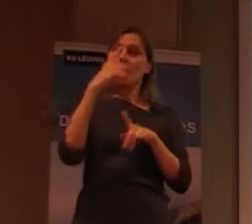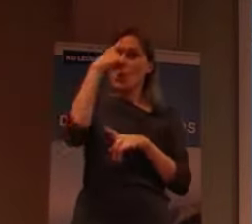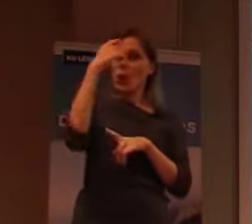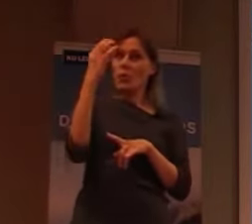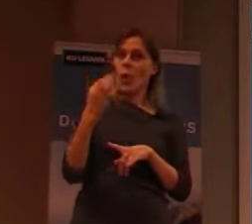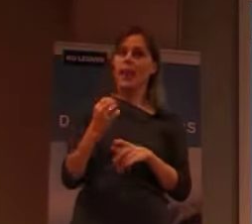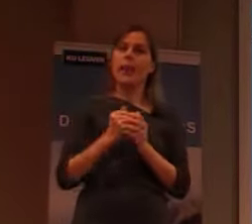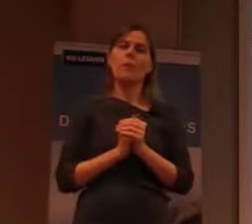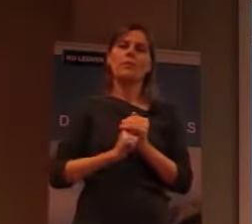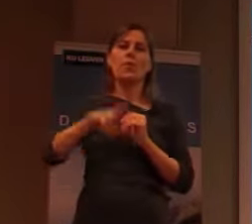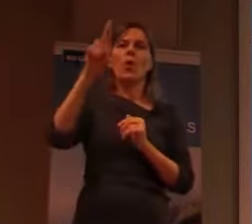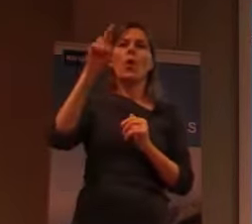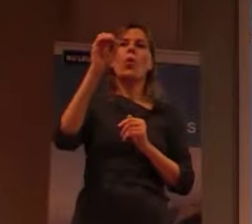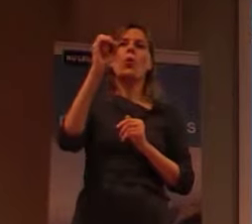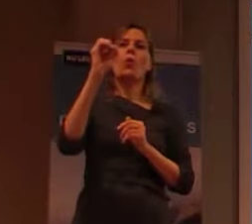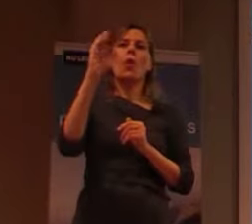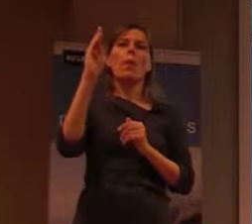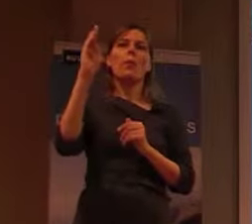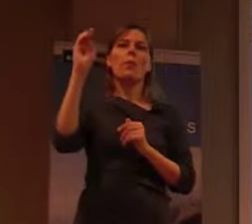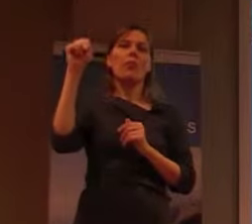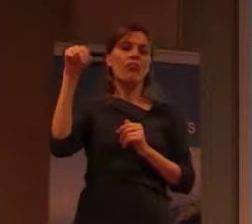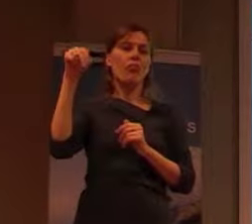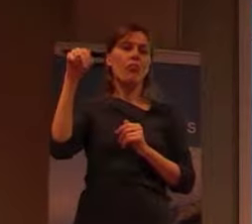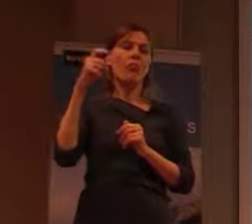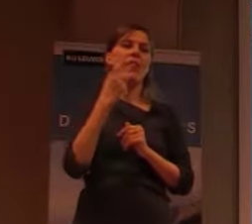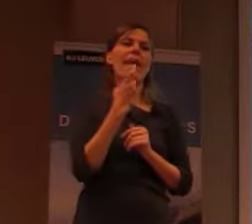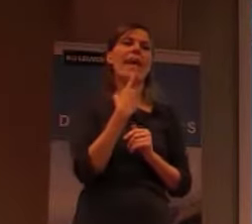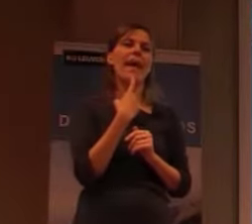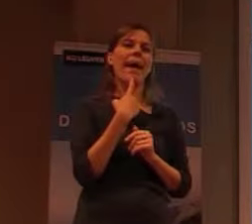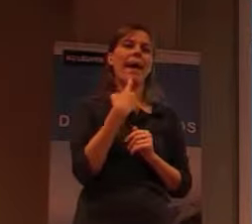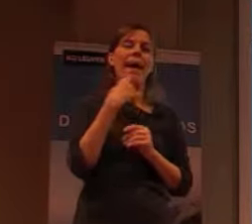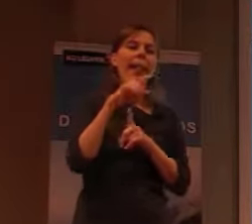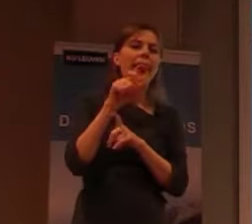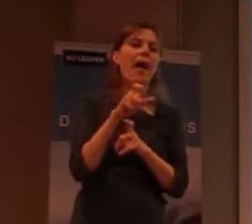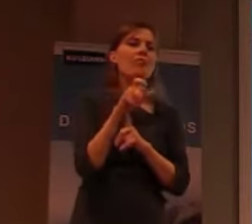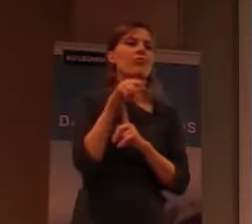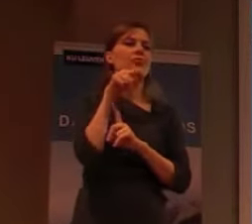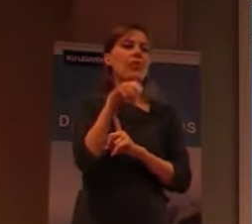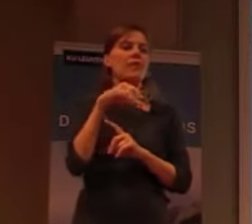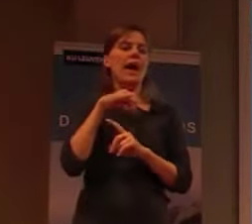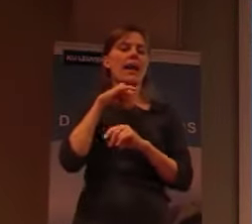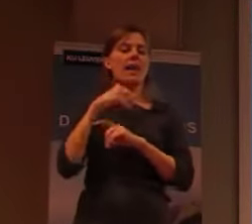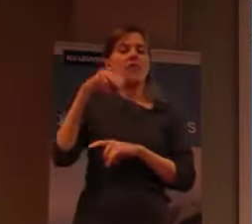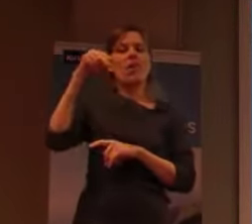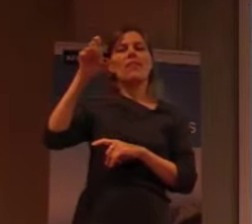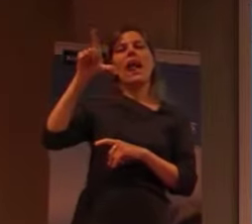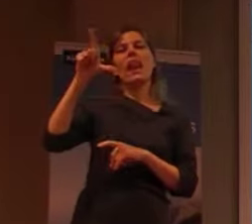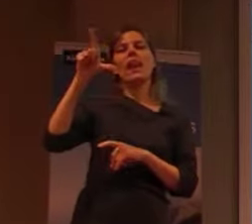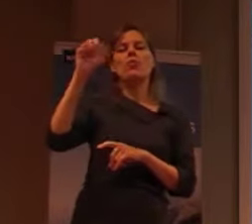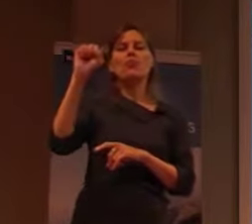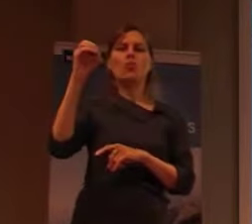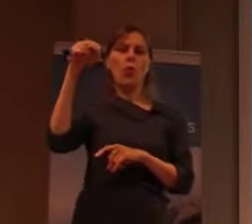Robben Eiland. Waar Nasser Mandela gevangen is geweest. was eigenlijk voordien ook een